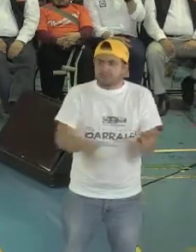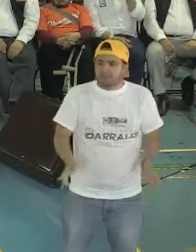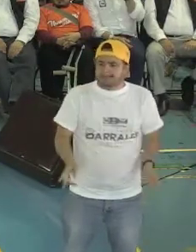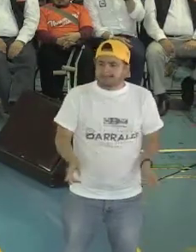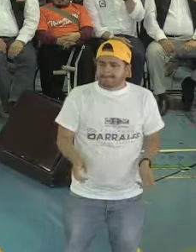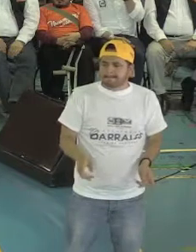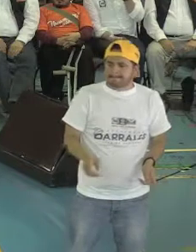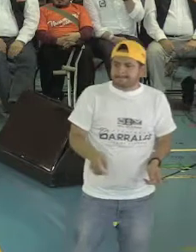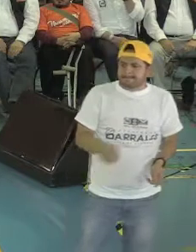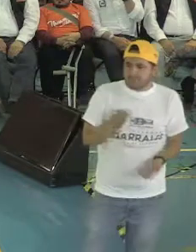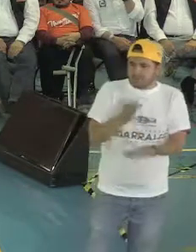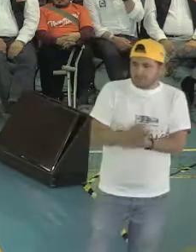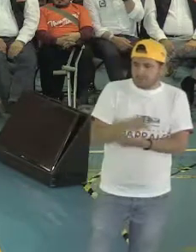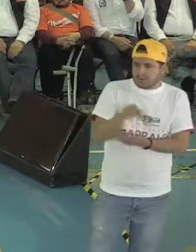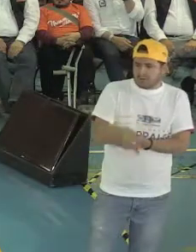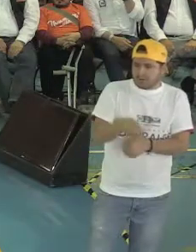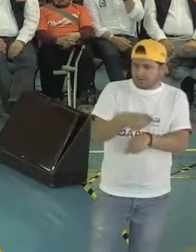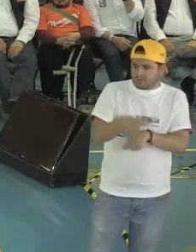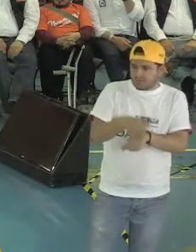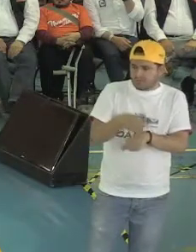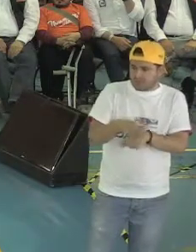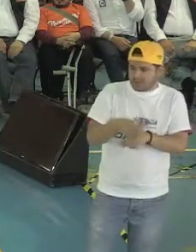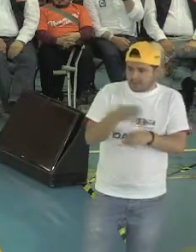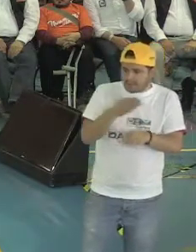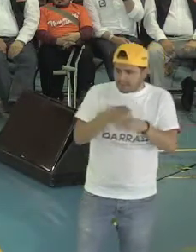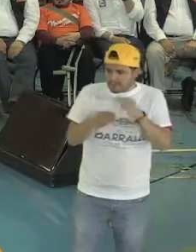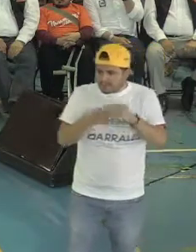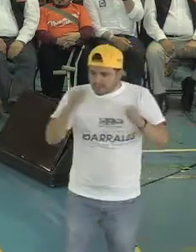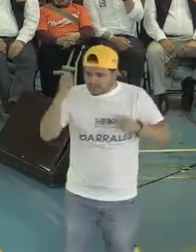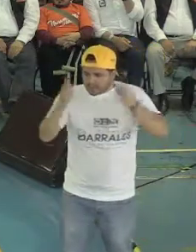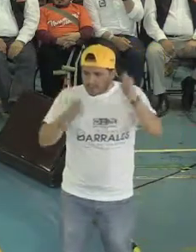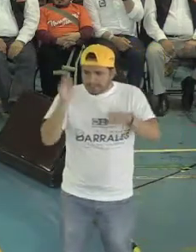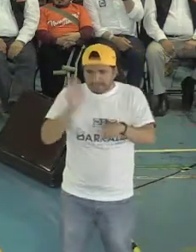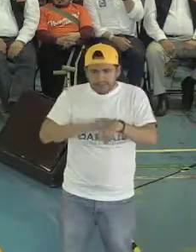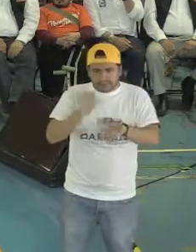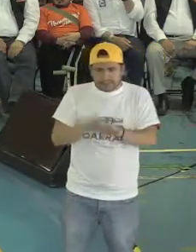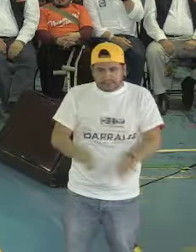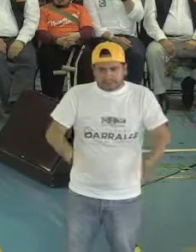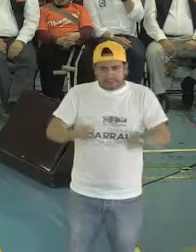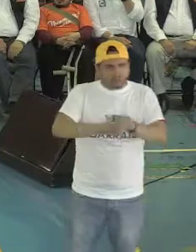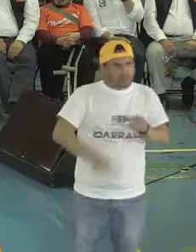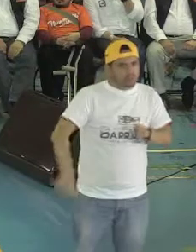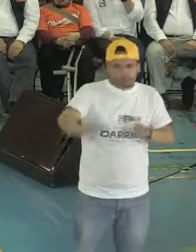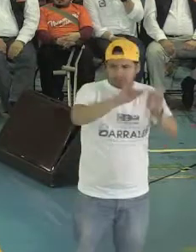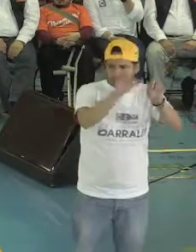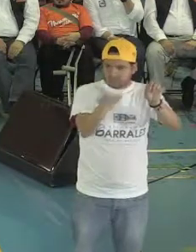es número uno en materia turística. El destino turístico más importante del país es esta ciudad.